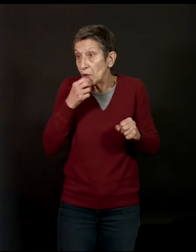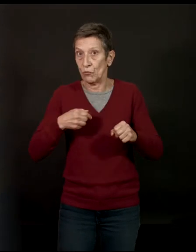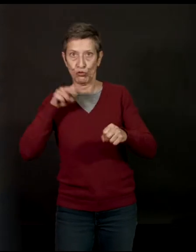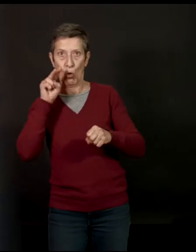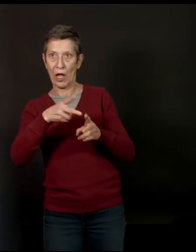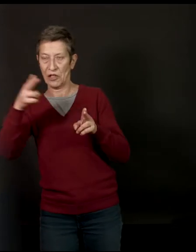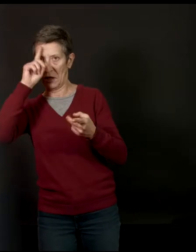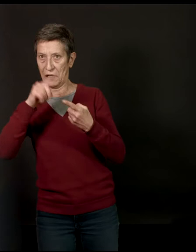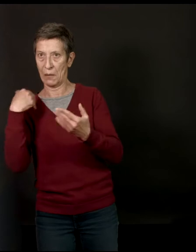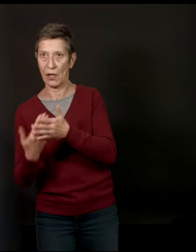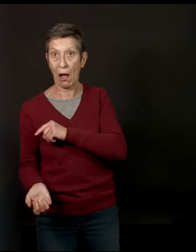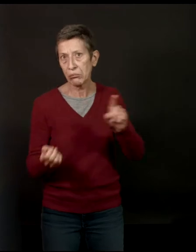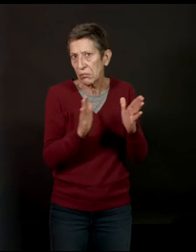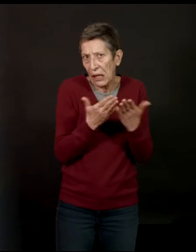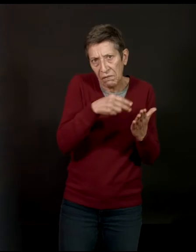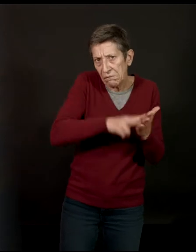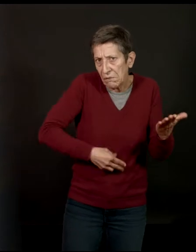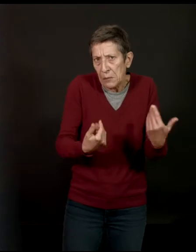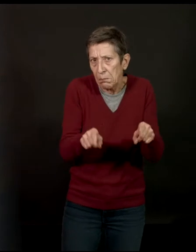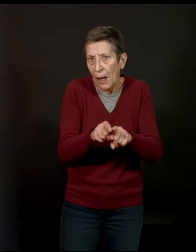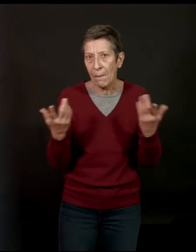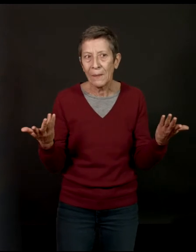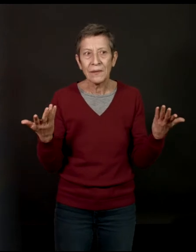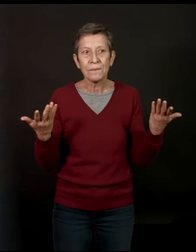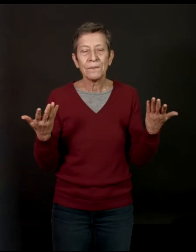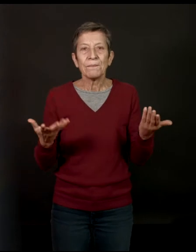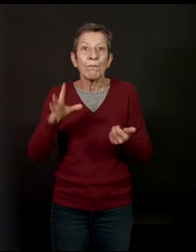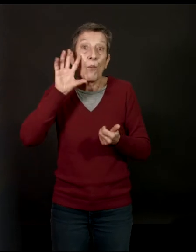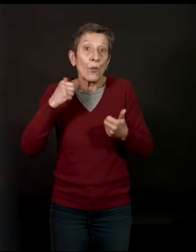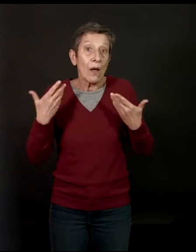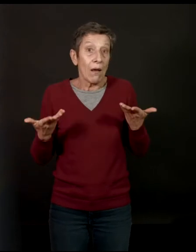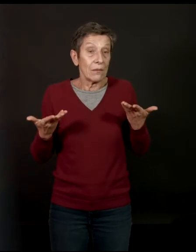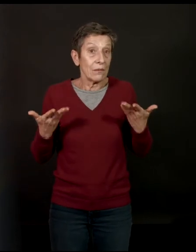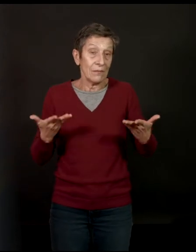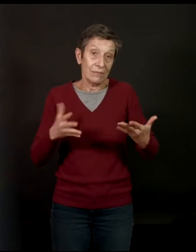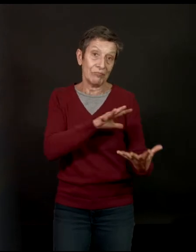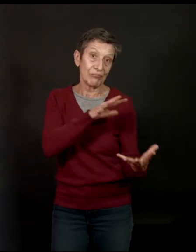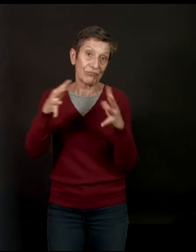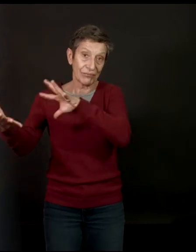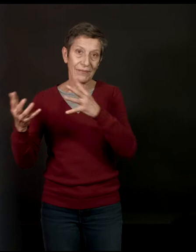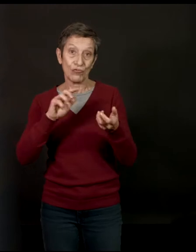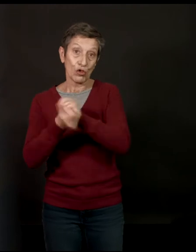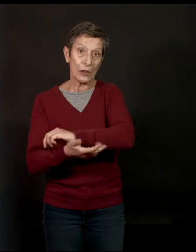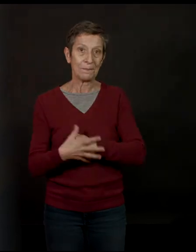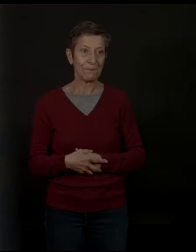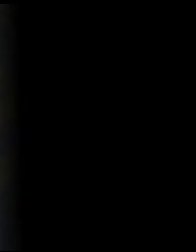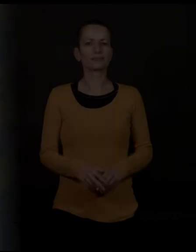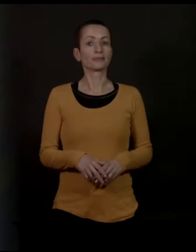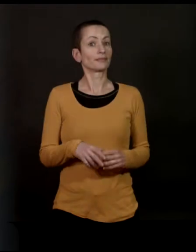je crois que toutes ces choses ont fait qu'aujourd'hui, on en est tout à fait à notre point. C'est vrai qu'à un moment